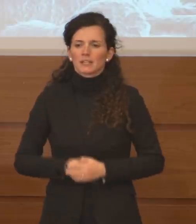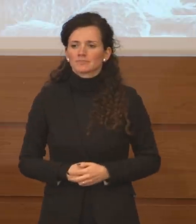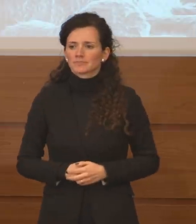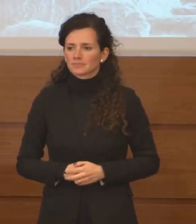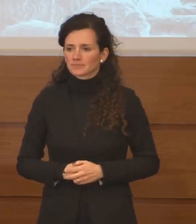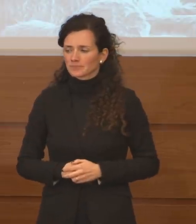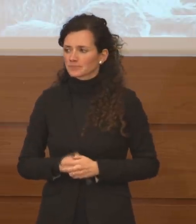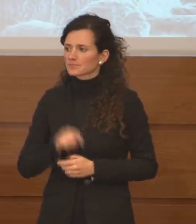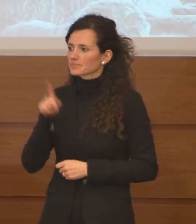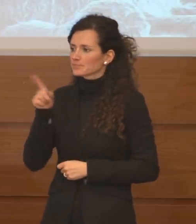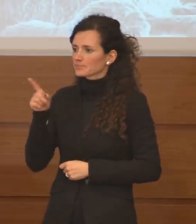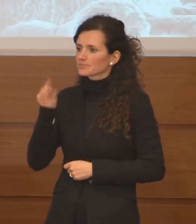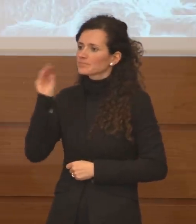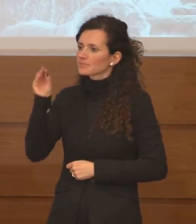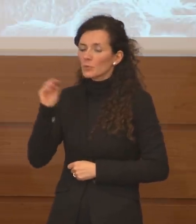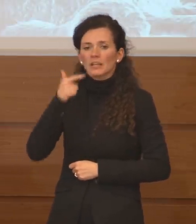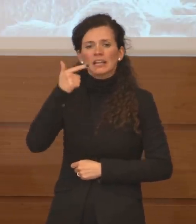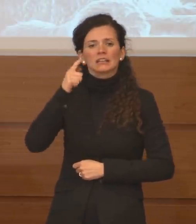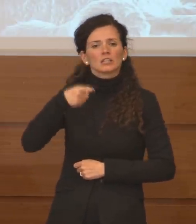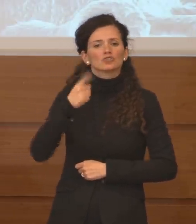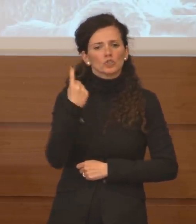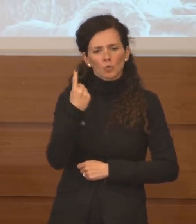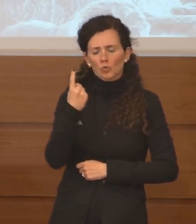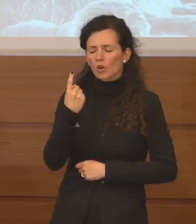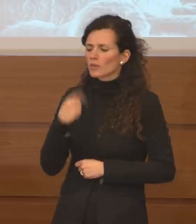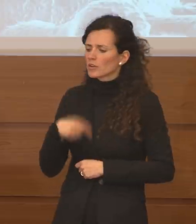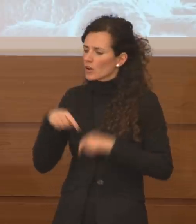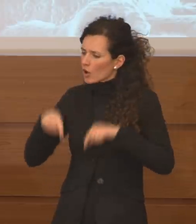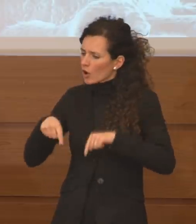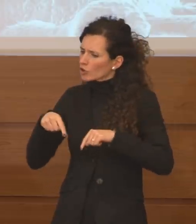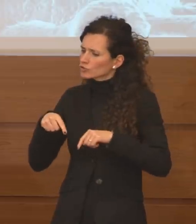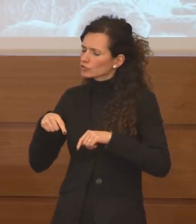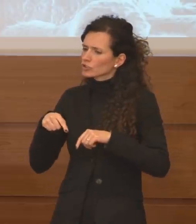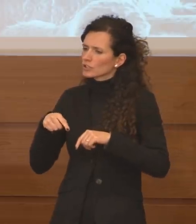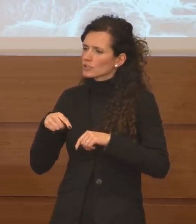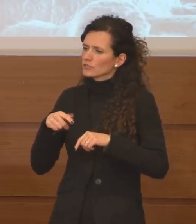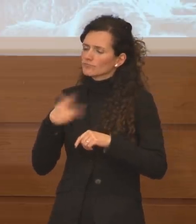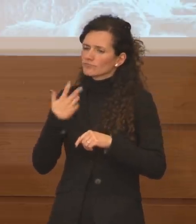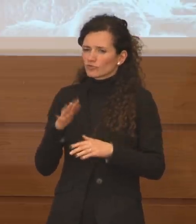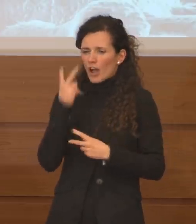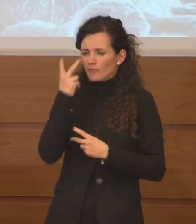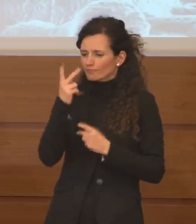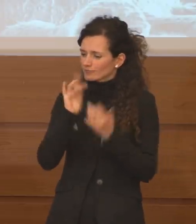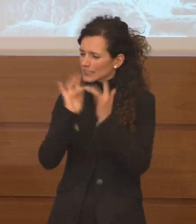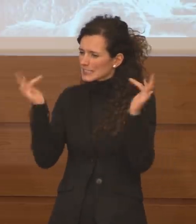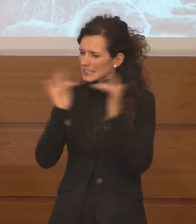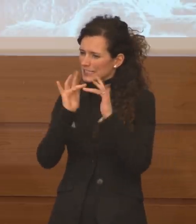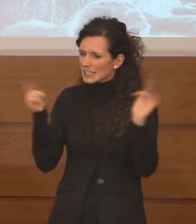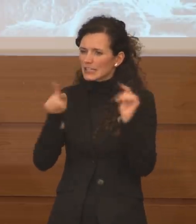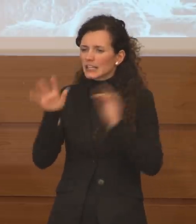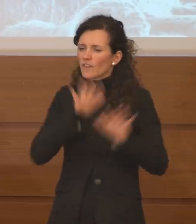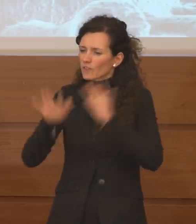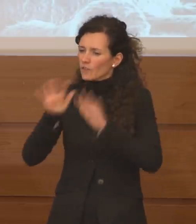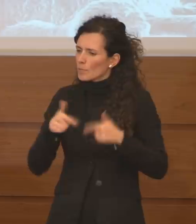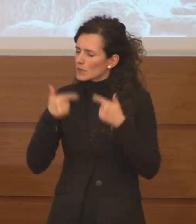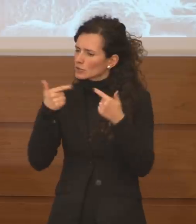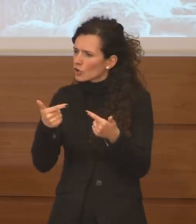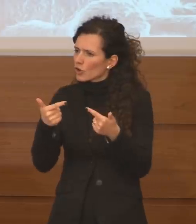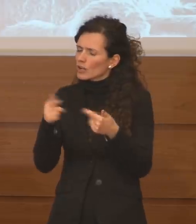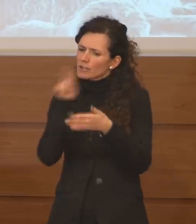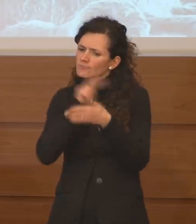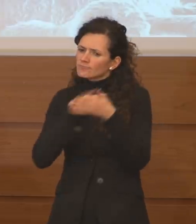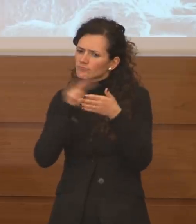Giorgio Cardinaletti, Tg1 Commissario, oggi sulla maggior parte dei siti e degli organi di informazione abbiamo letto di